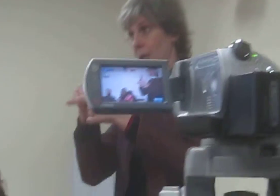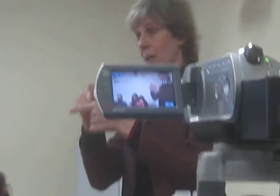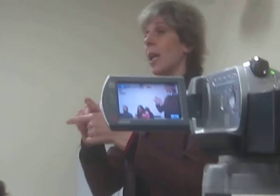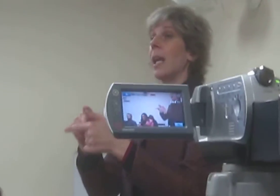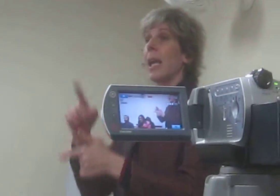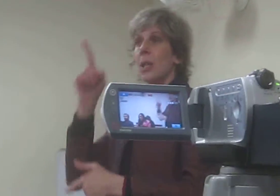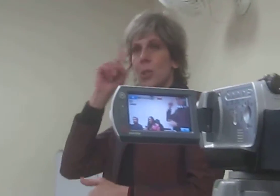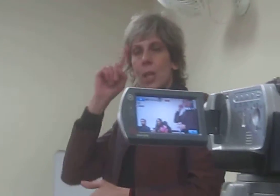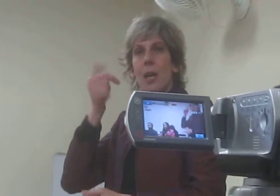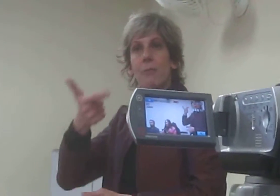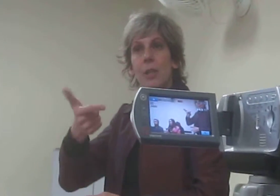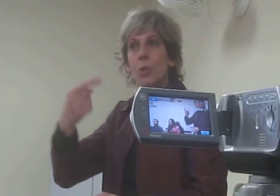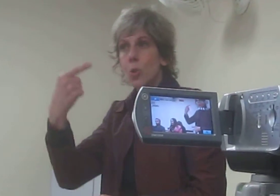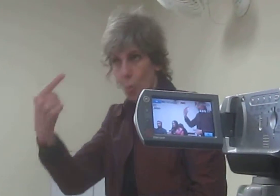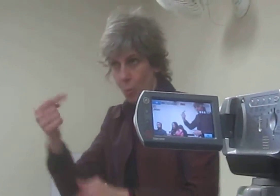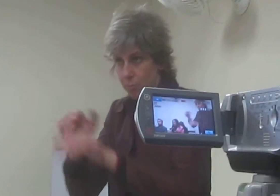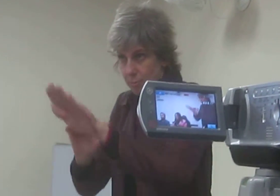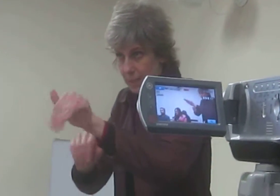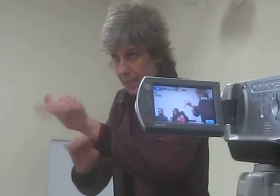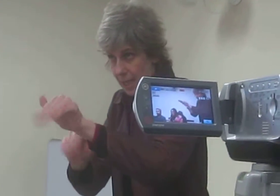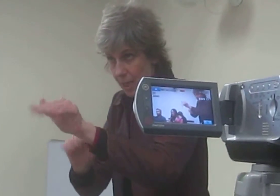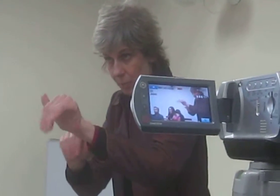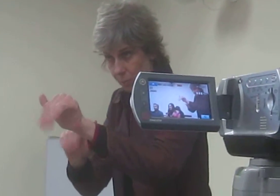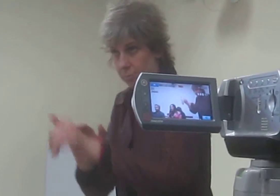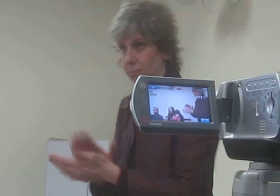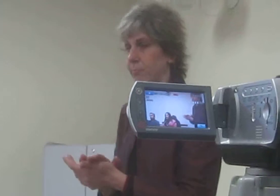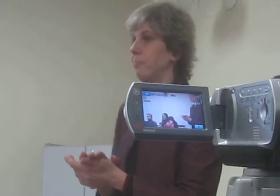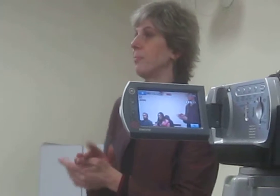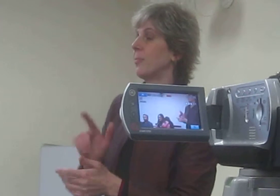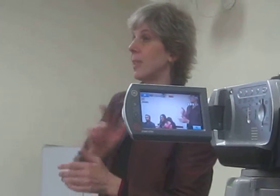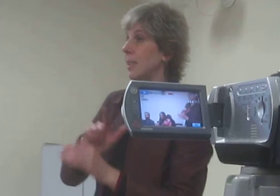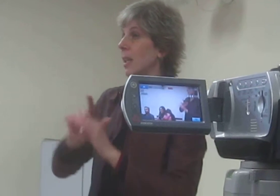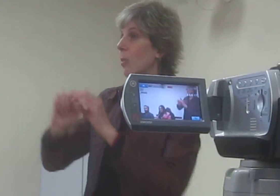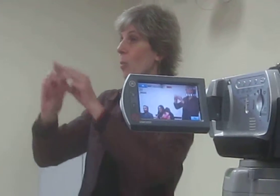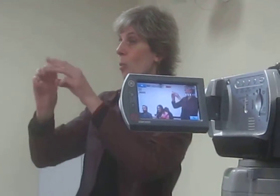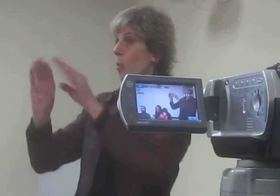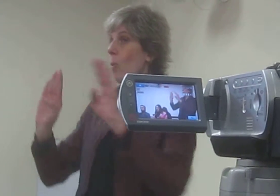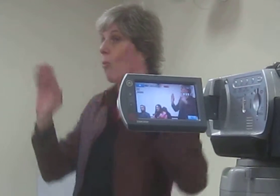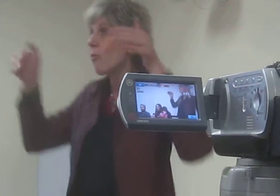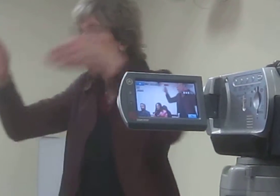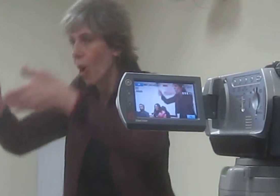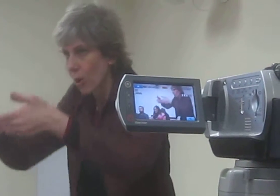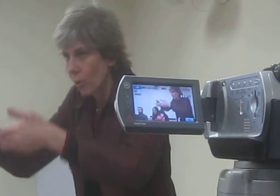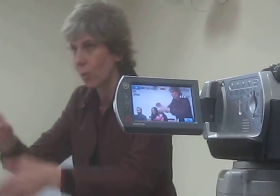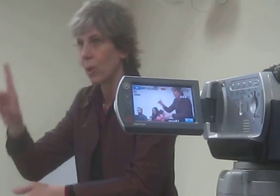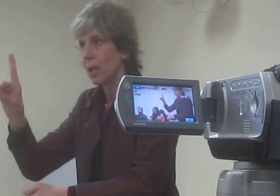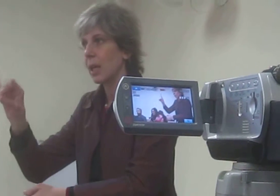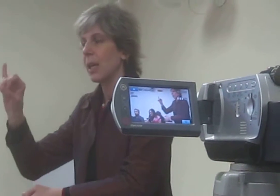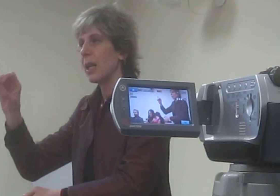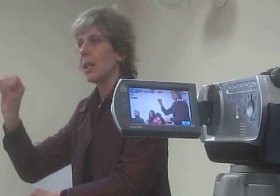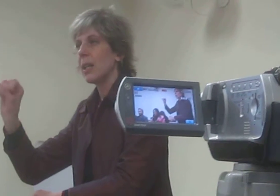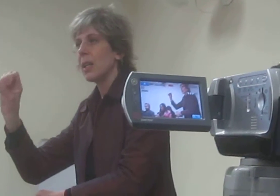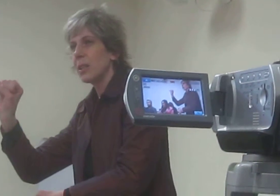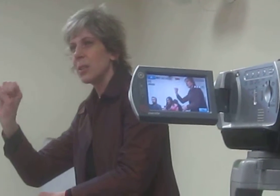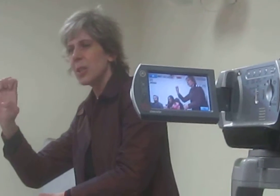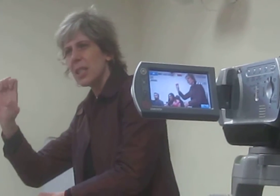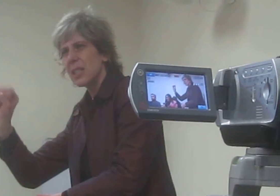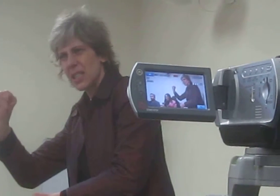vai acontecer o DICES, que é o dia da Estradaria Especial. Essa vai ser a quinta edição do evento. É um